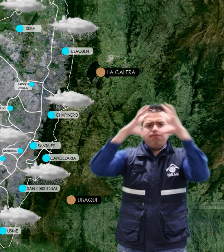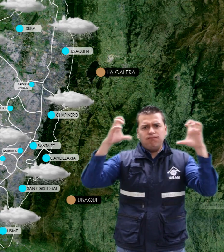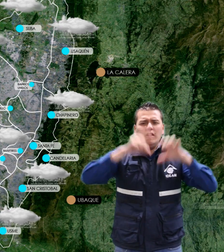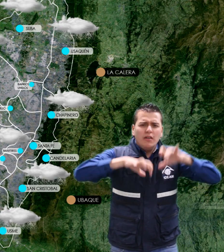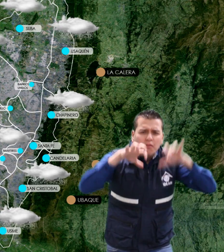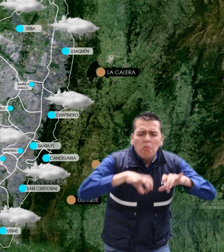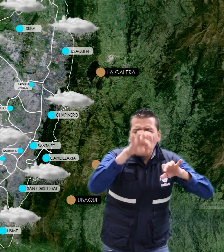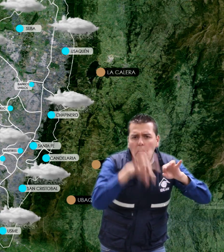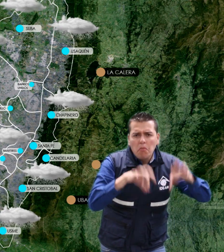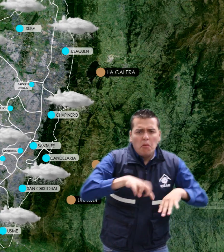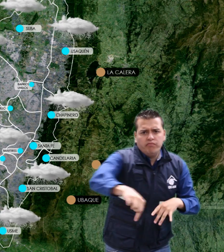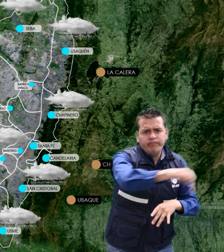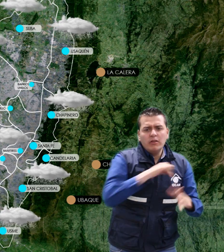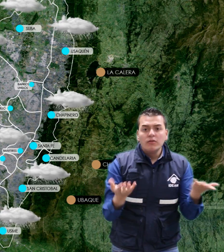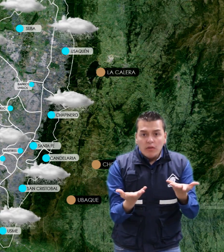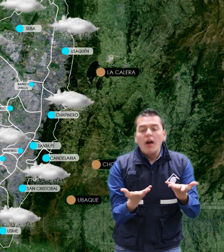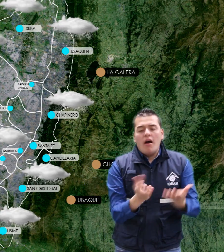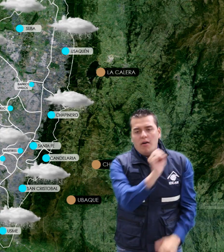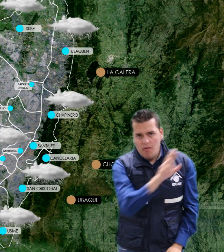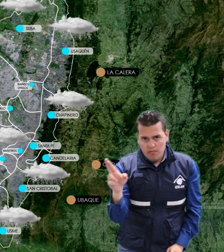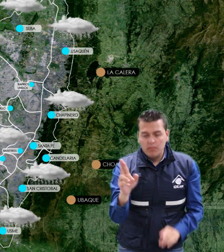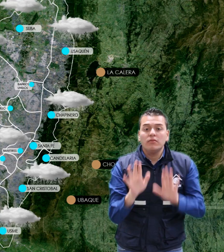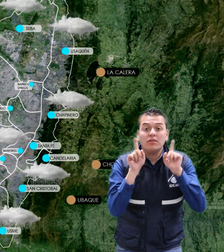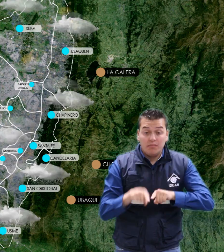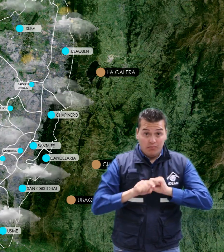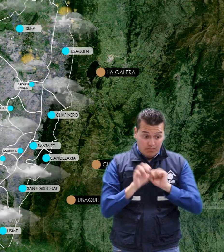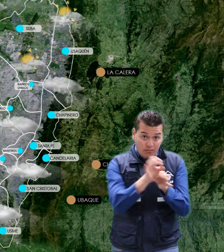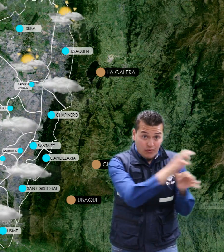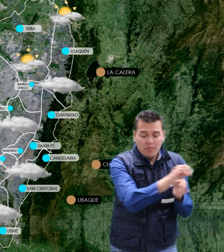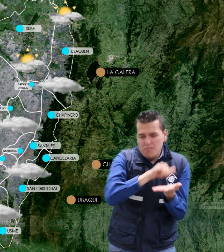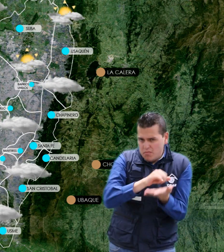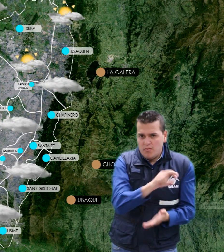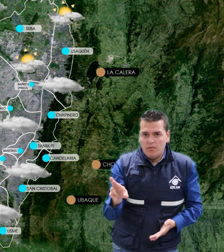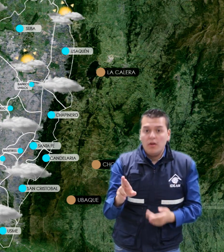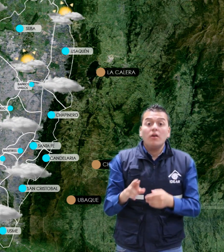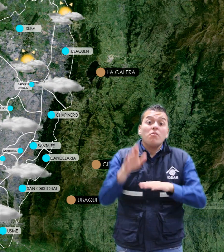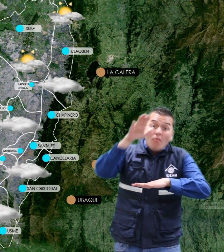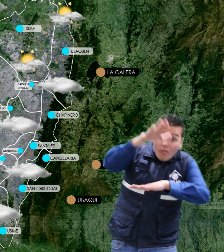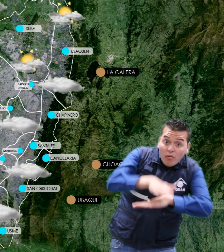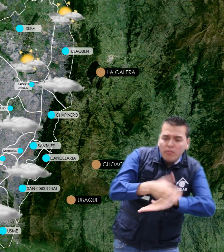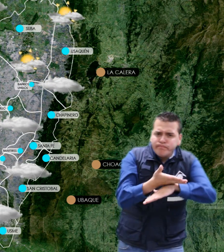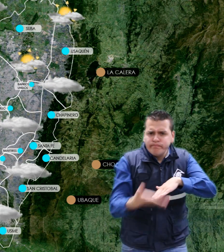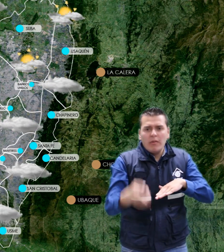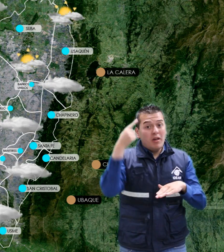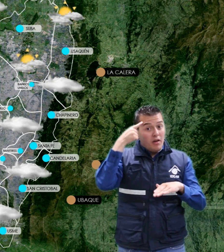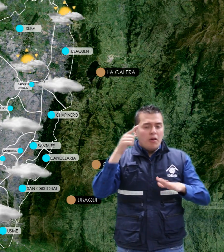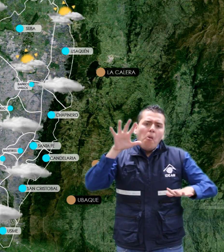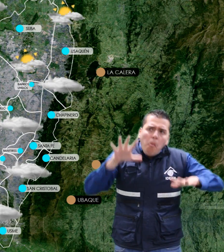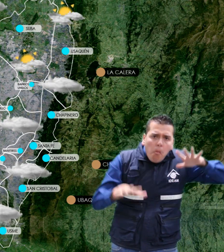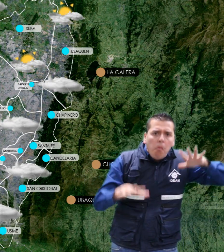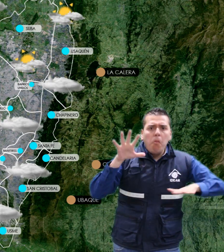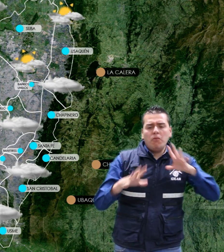dispersas principalmente sobre la zona oriental tanto de la ciudad como de La Sabana. En las horas de la tarde se prevé una atenuación de la